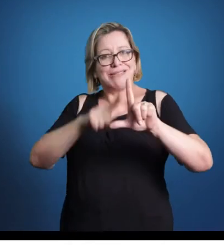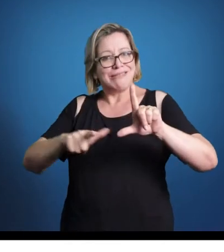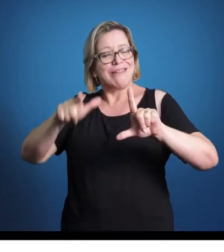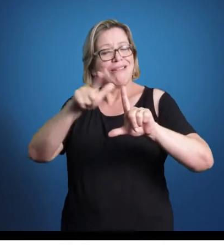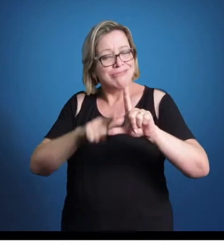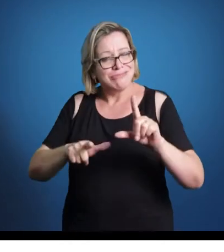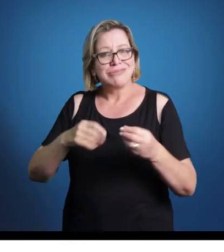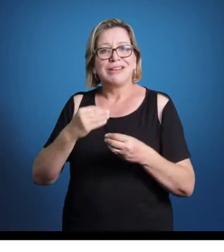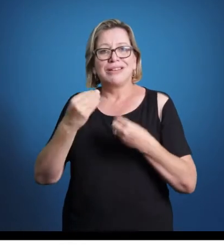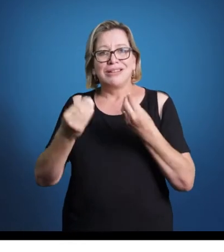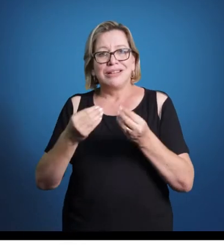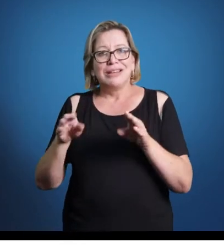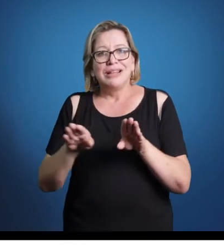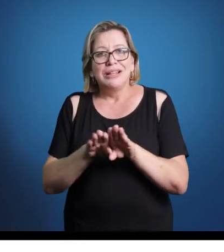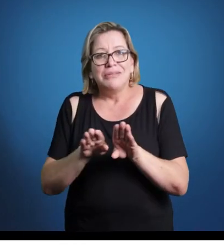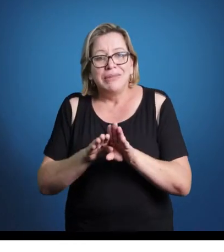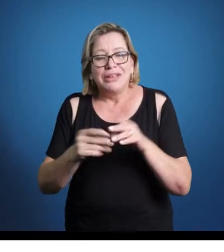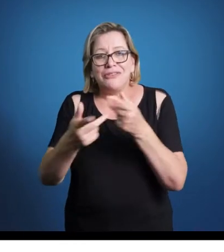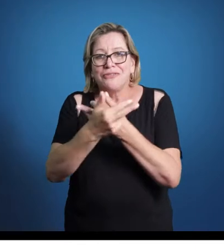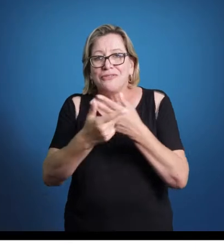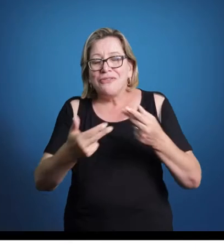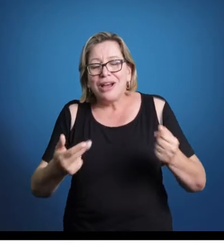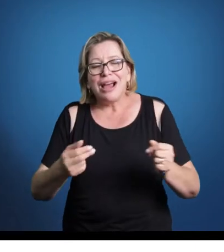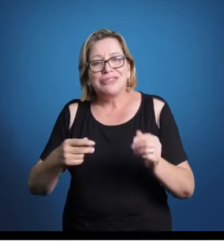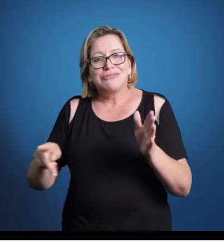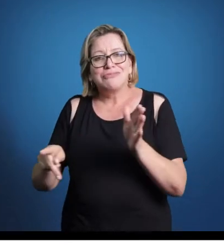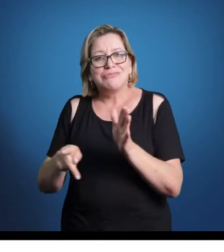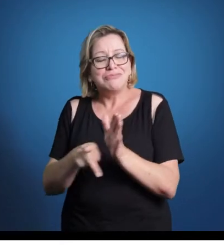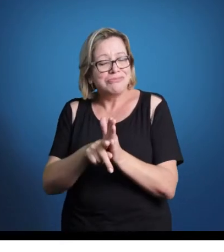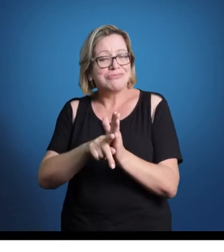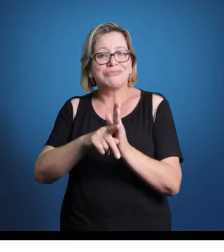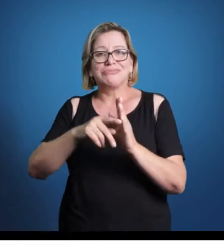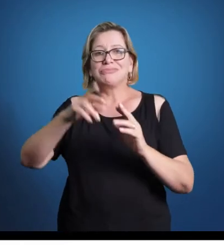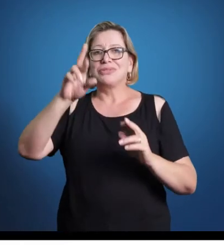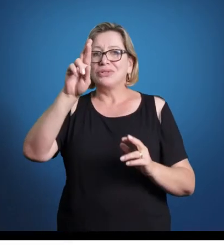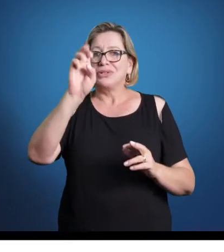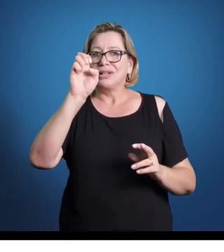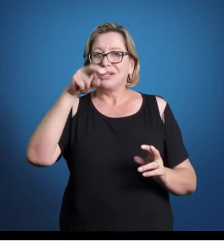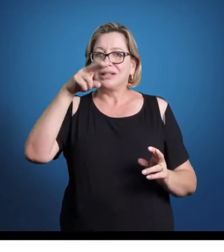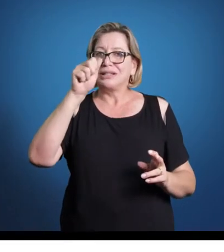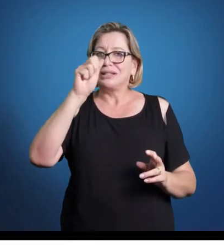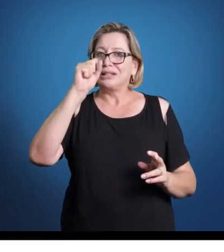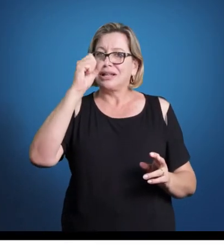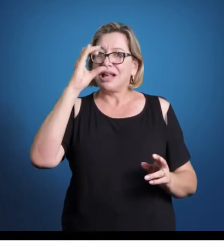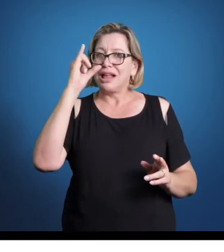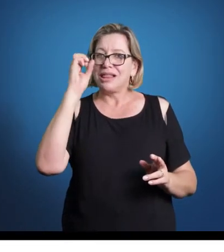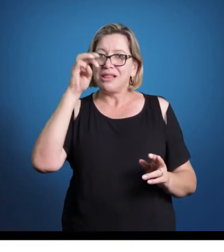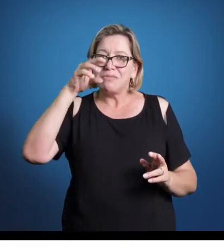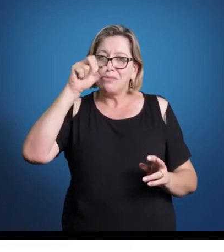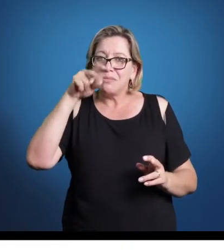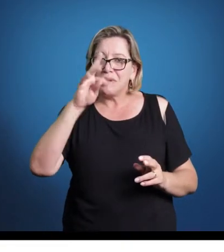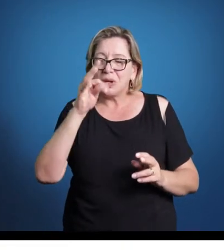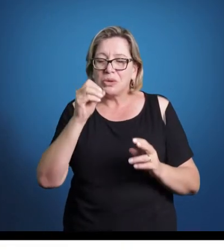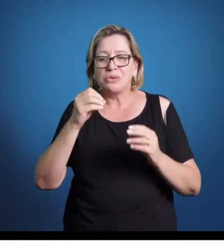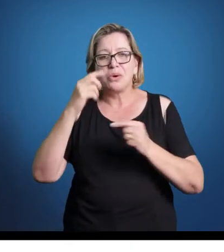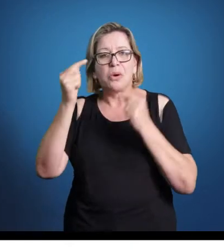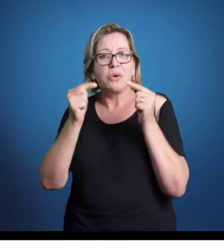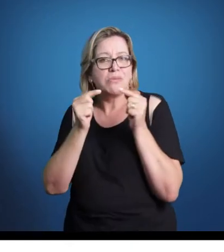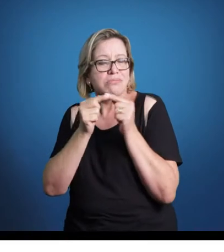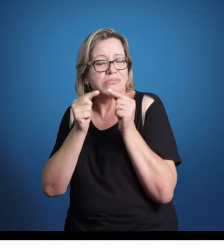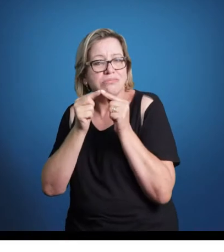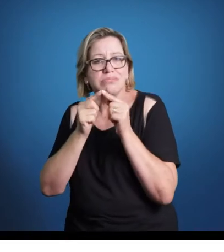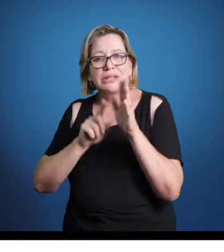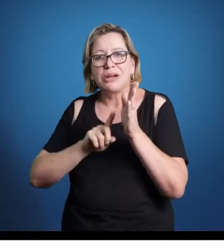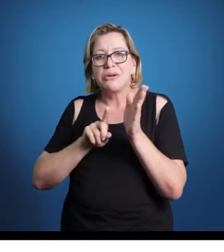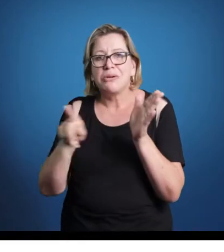E grande parte das obras do renascimento, nos outros campos artísticos, lidam com questões ou seculares, ou